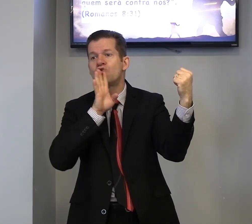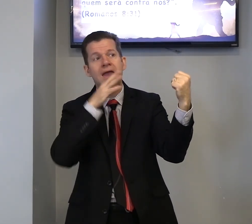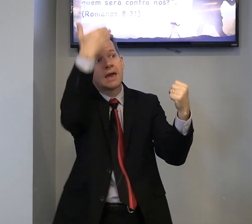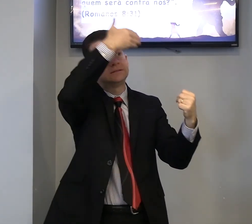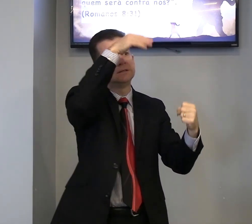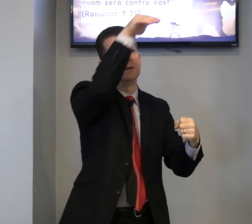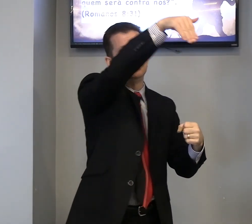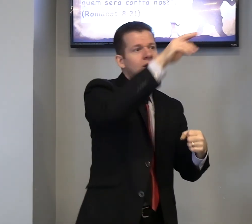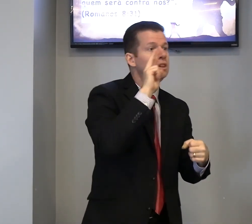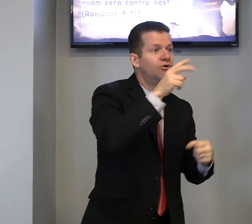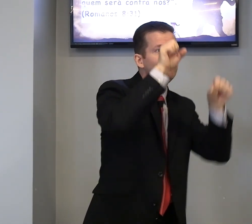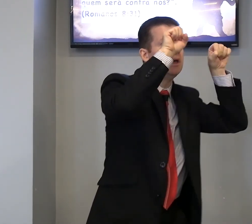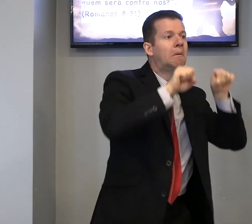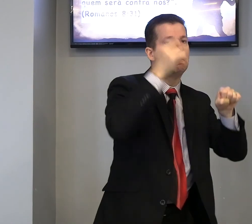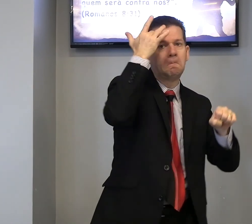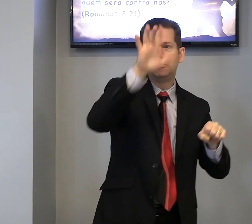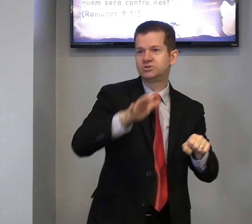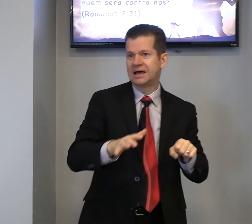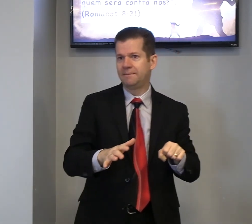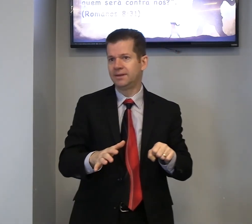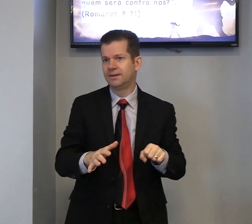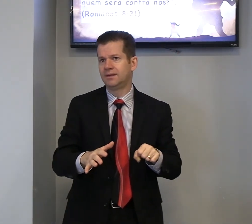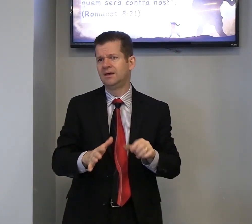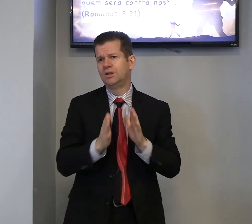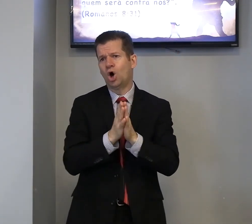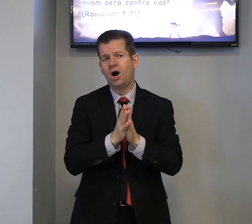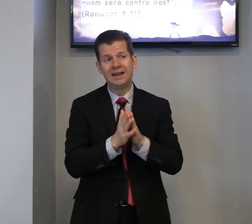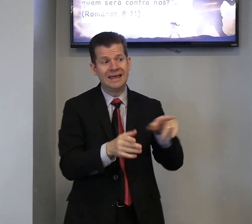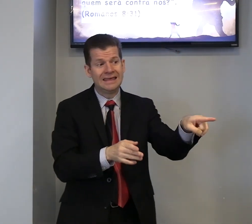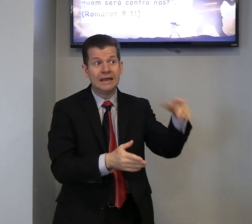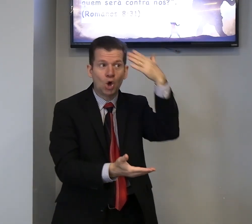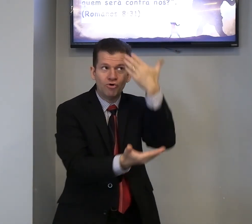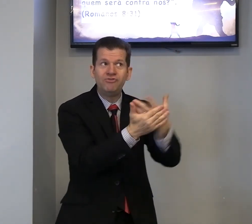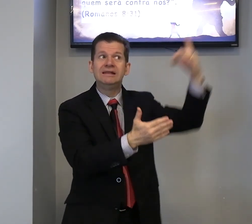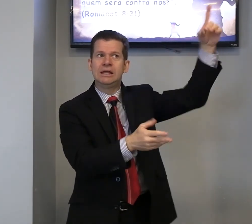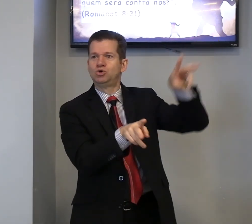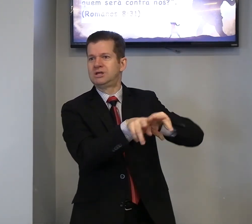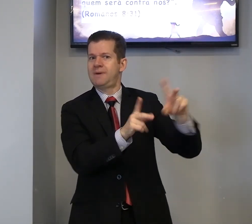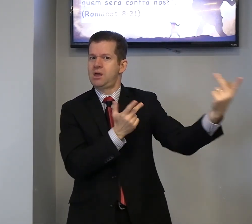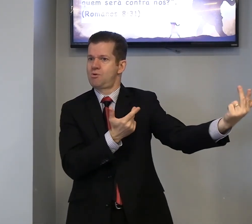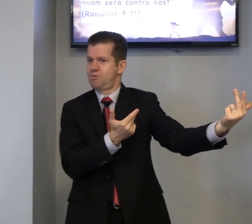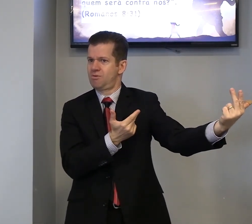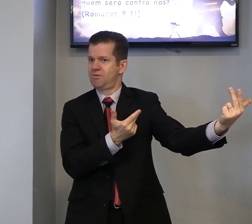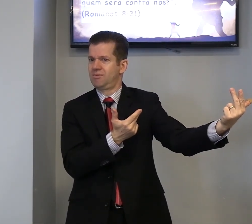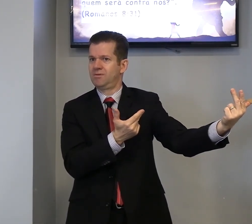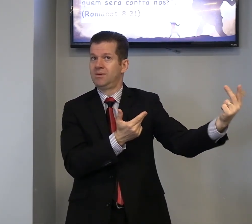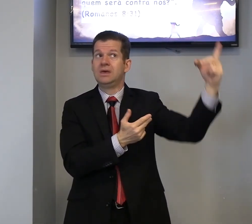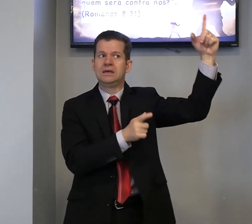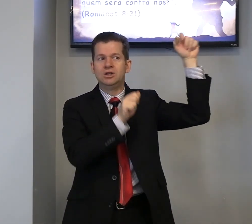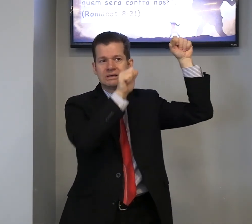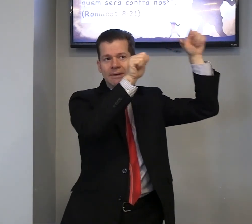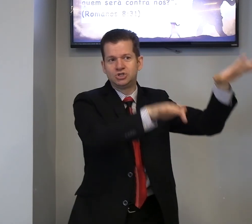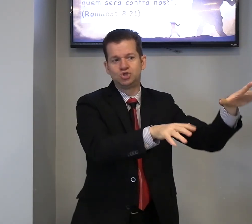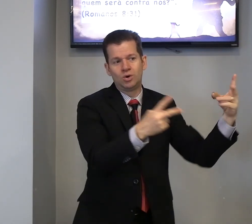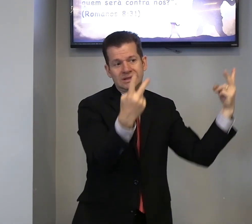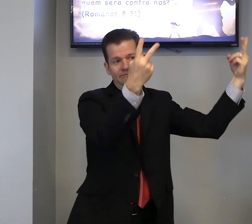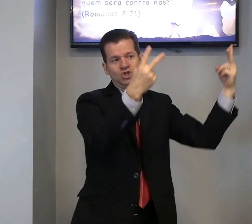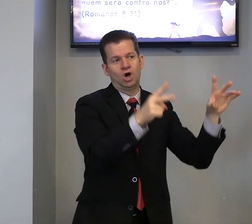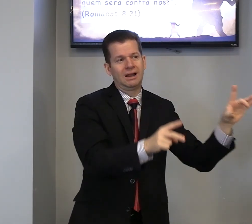conhece, não vê, não sabe, ora, que ele confie em Deus também, que Deus abençoe, dá vitória,